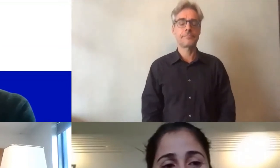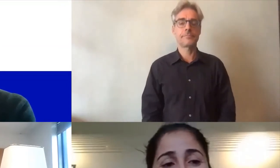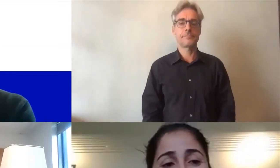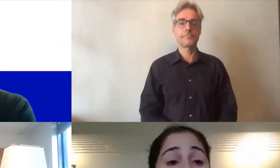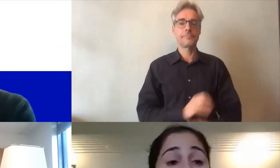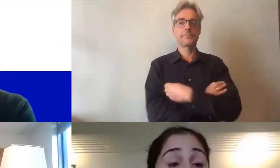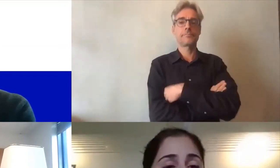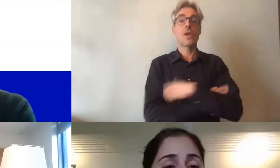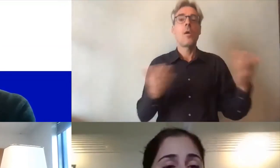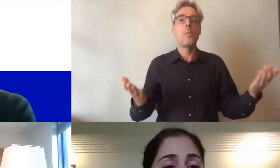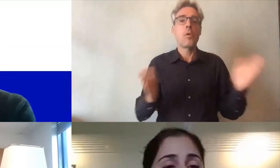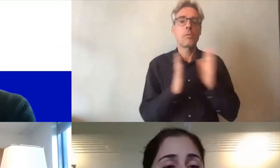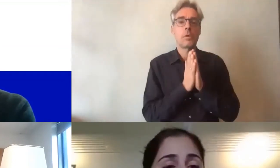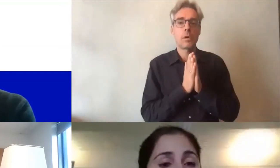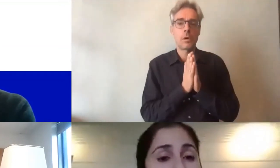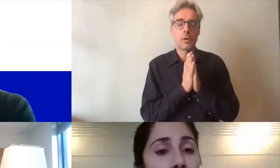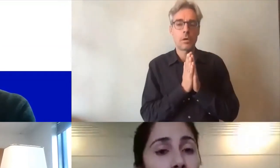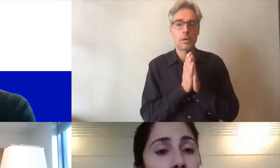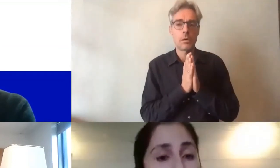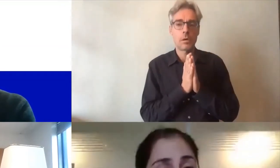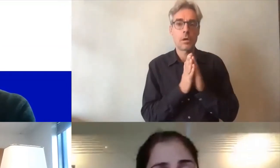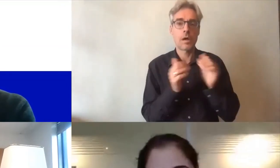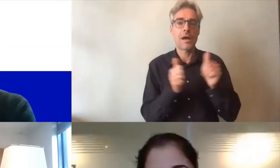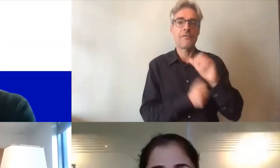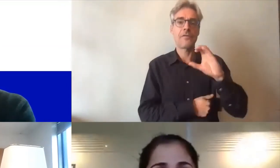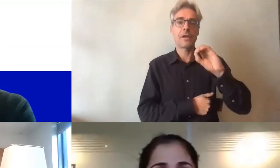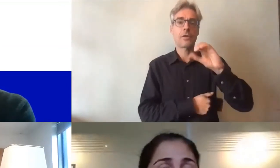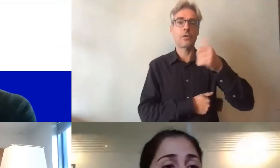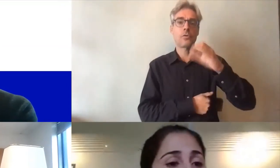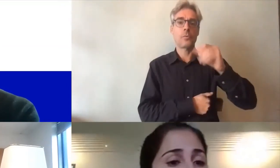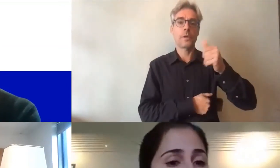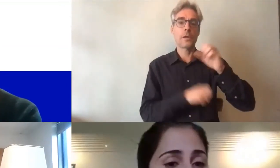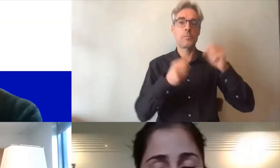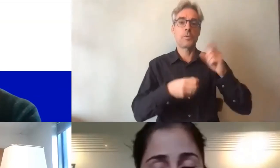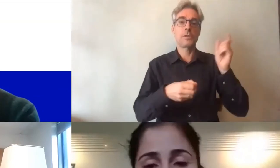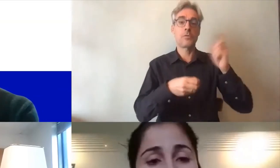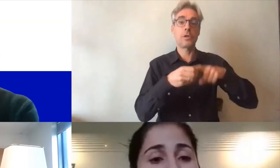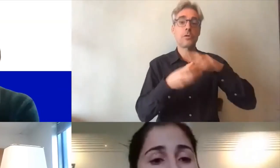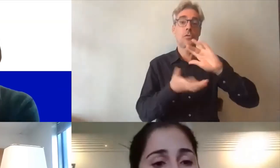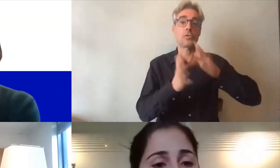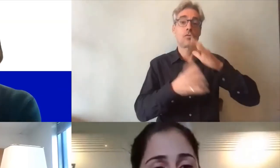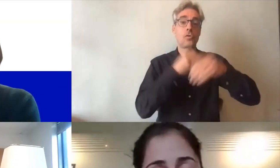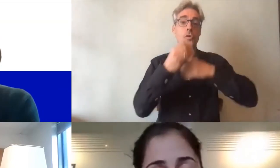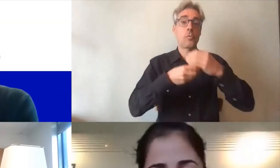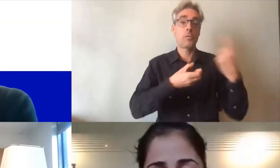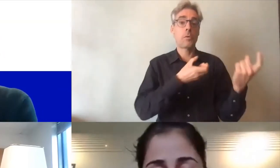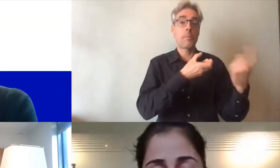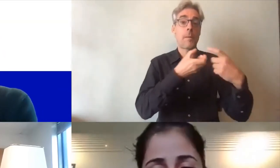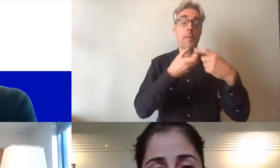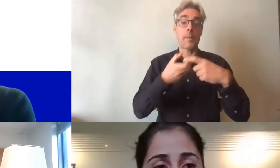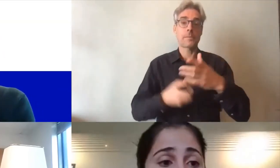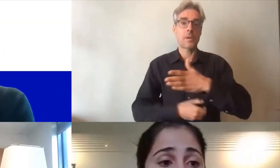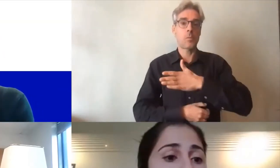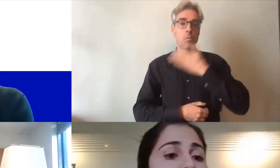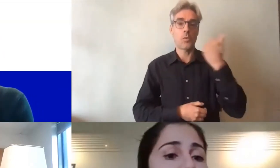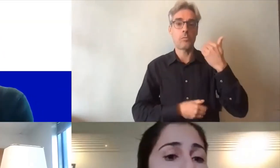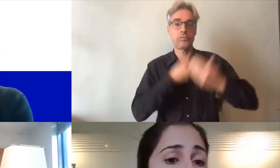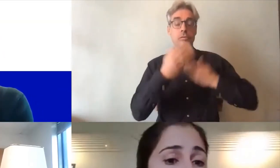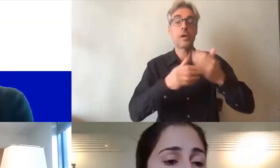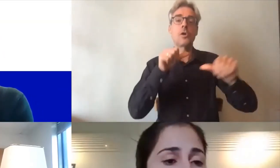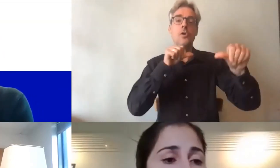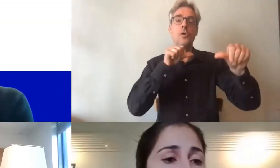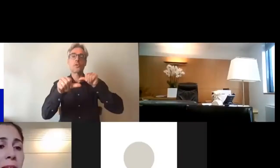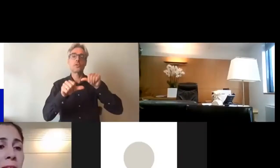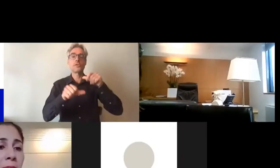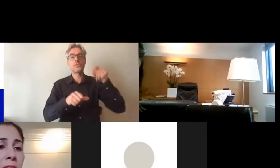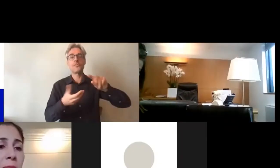Oui Grâce au digital on peut être effectivement connecté de partout donc c'est aussi une avancée mais il faut que le digital aussi